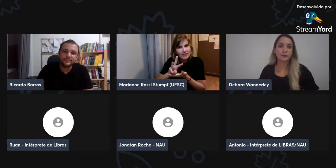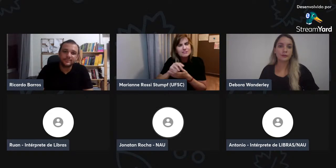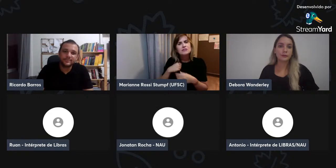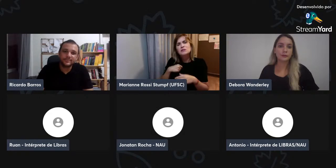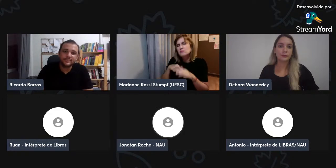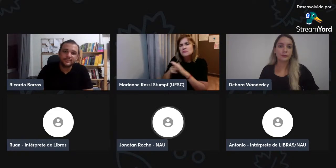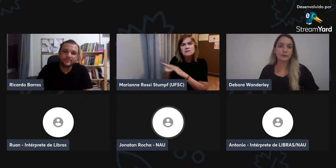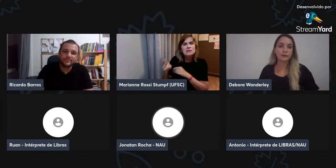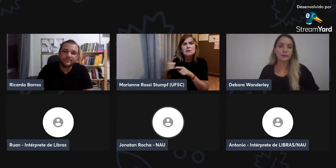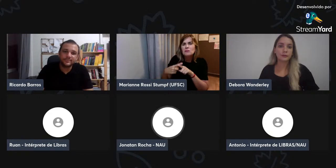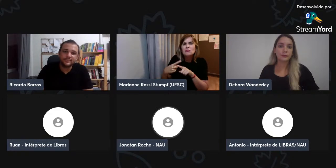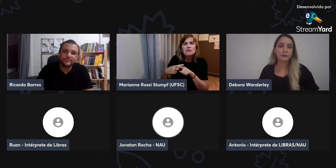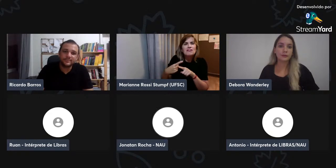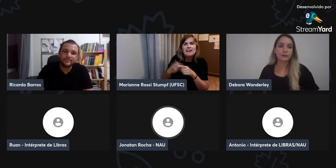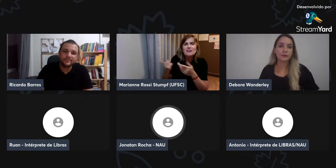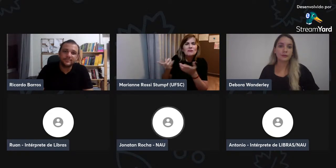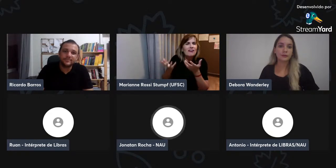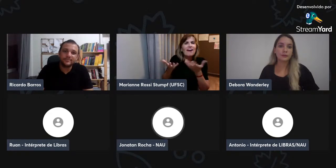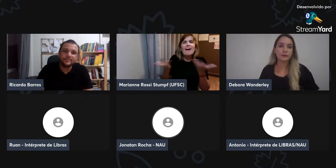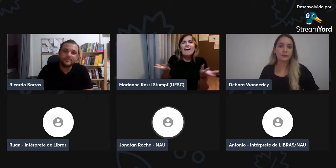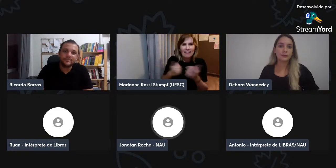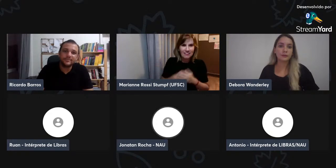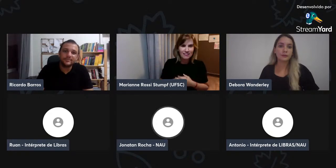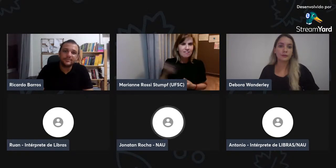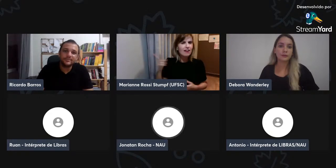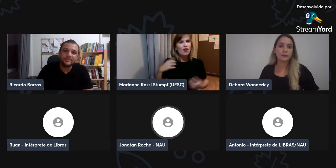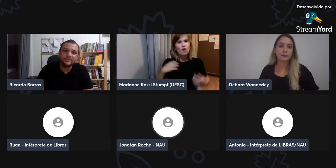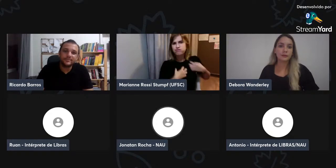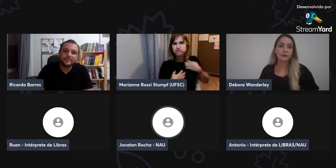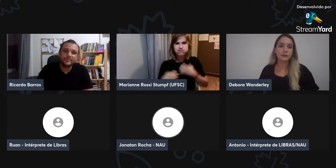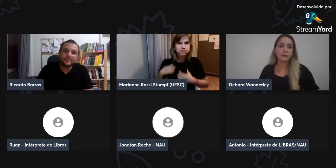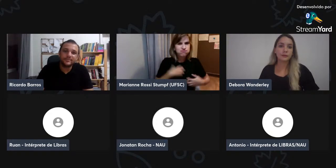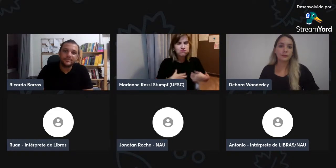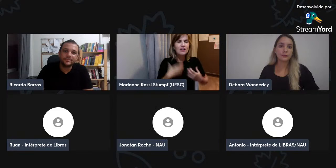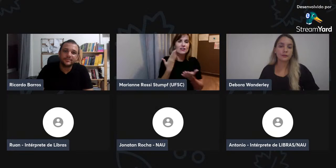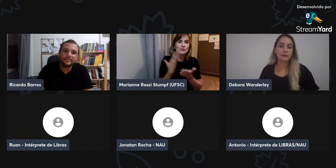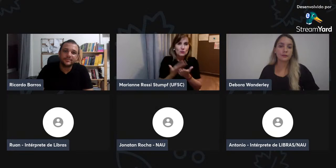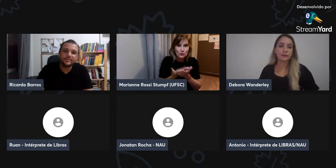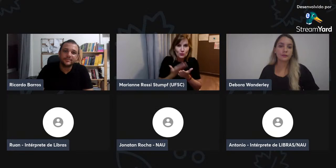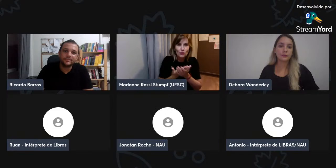eu quero pesquisar da fonética da língua de sinais. Então,